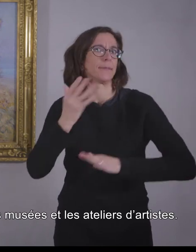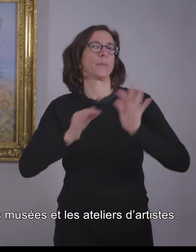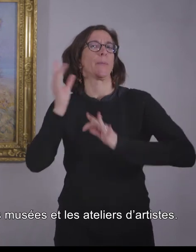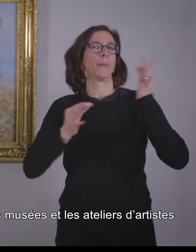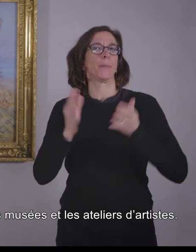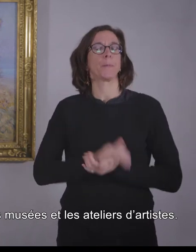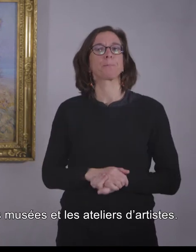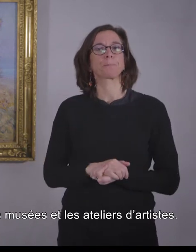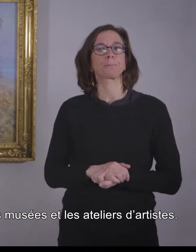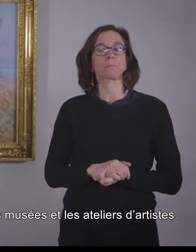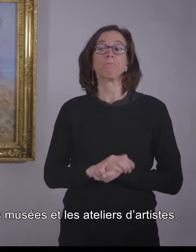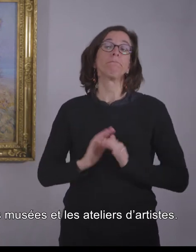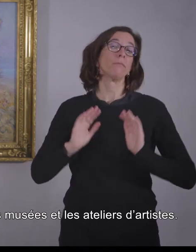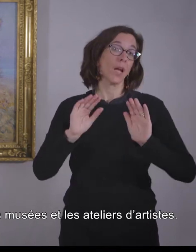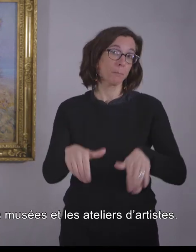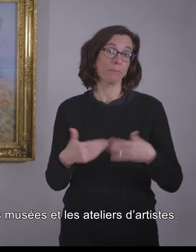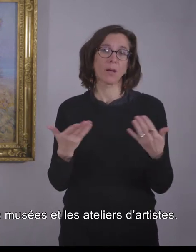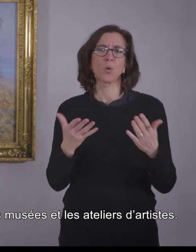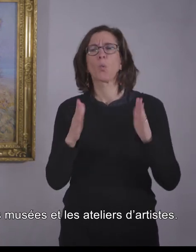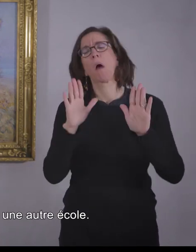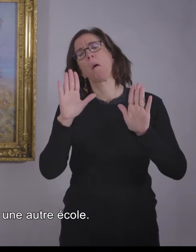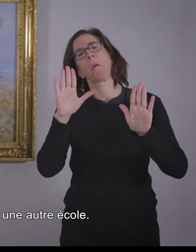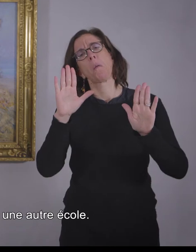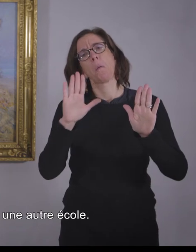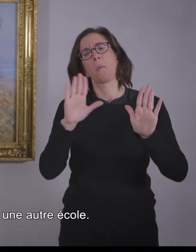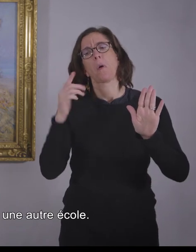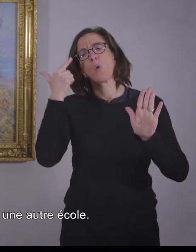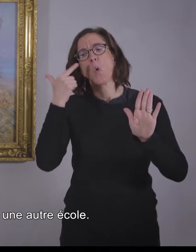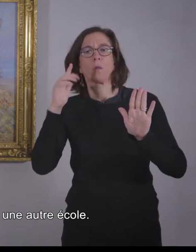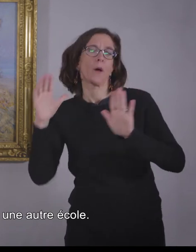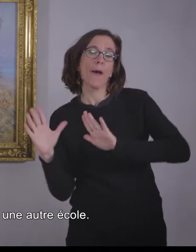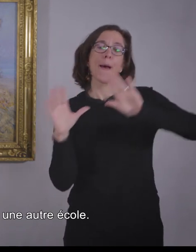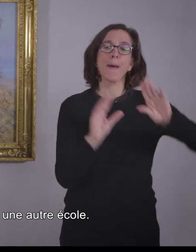Puis, elle part étudier dans une autre école, dans les Cornouailles.